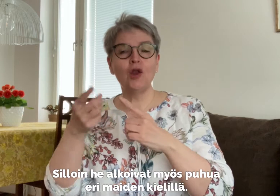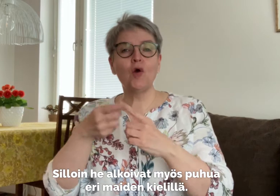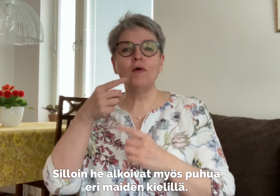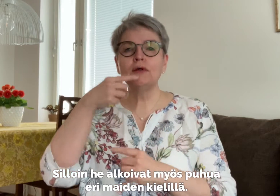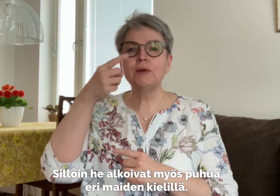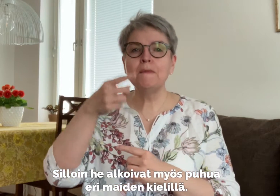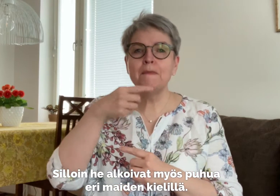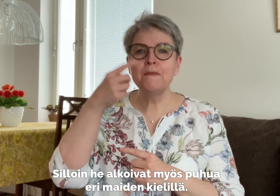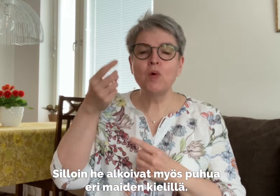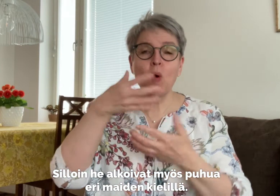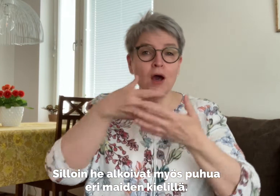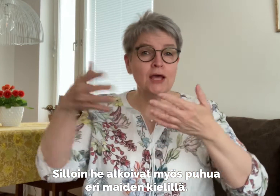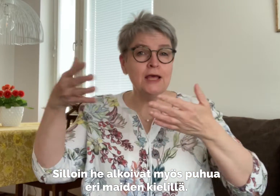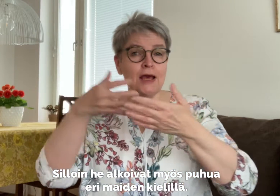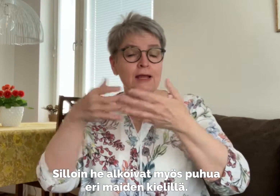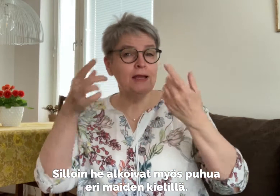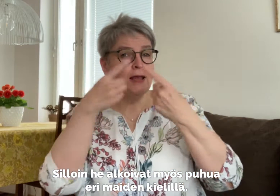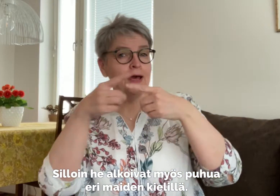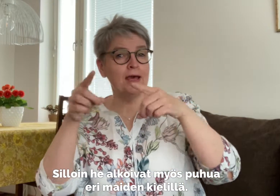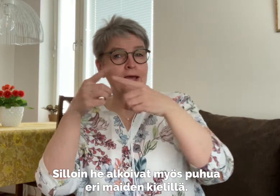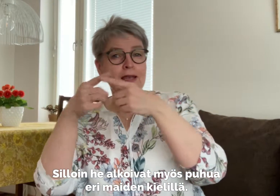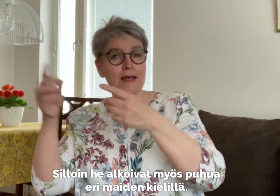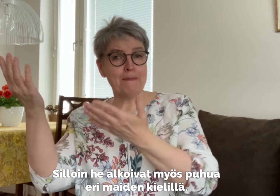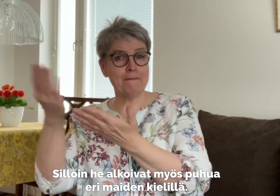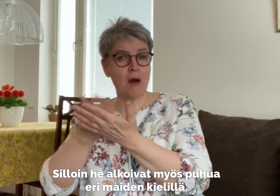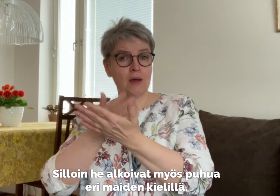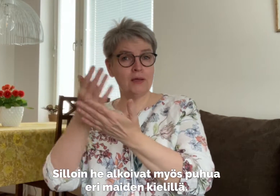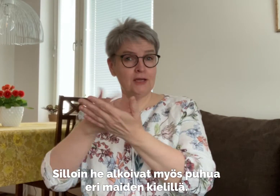Silloin he alkoivat myös puhua eri maiden kielillä.